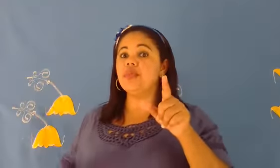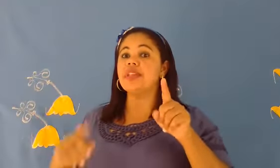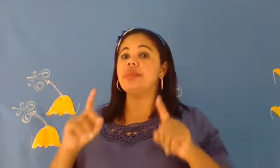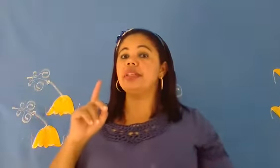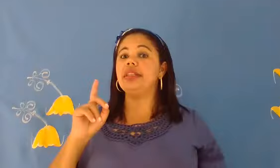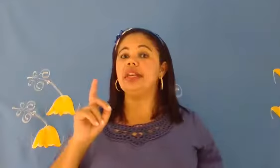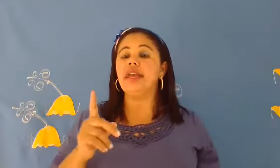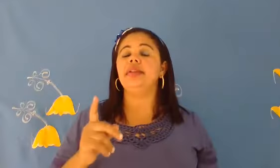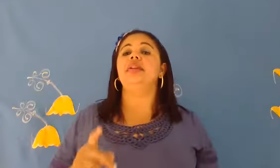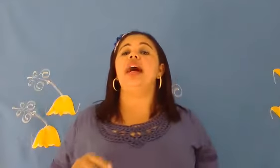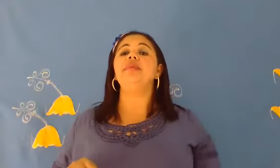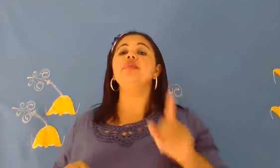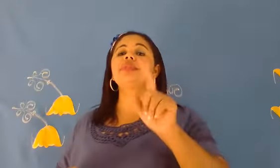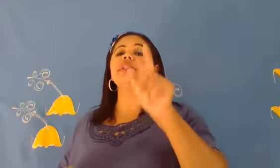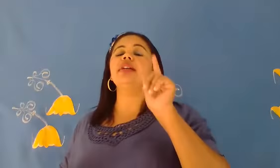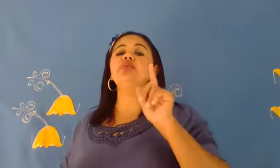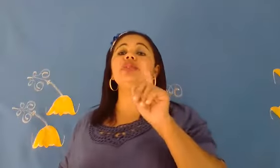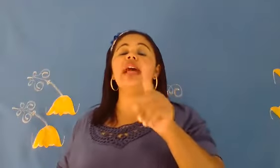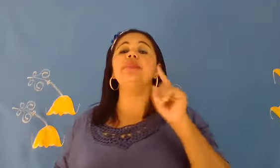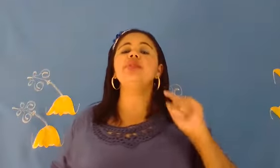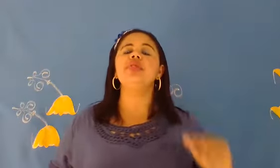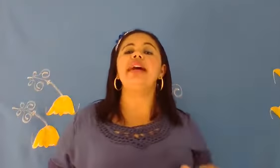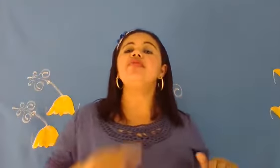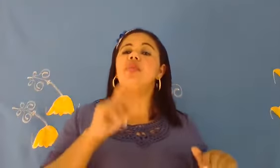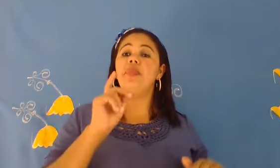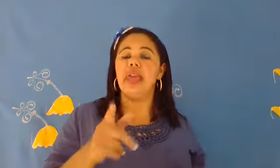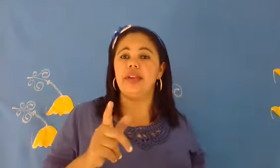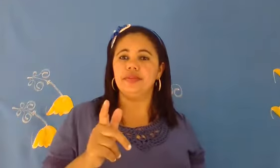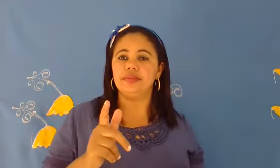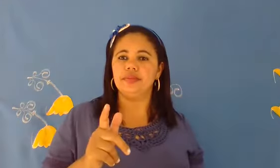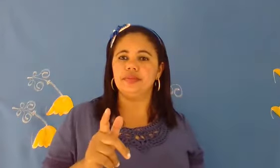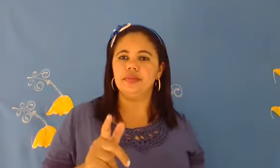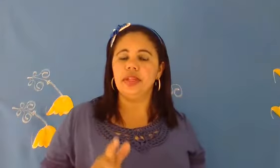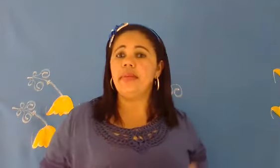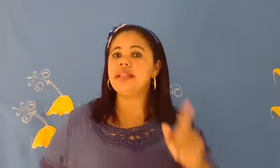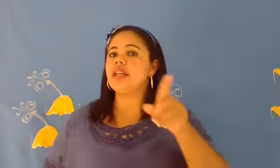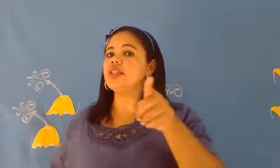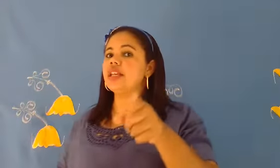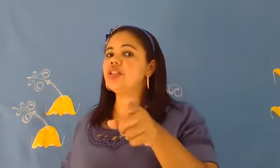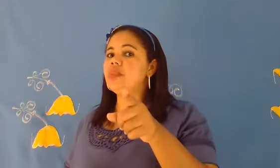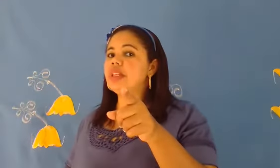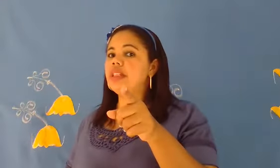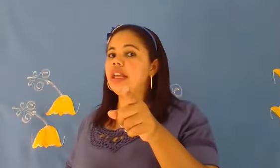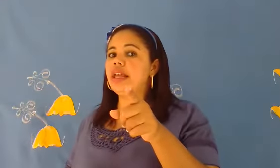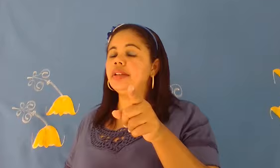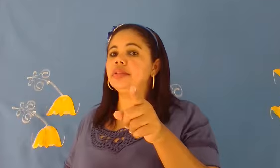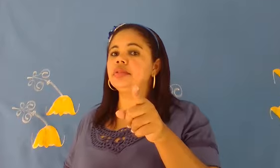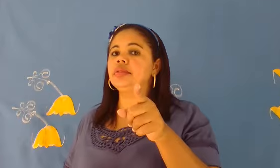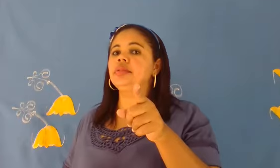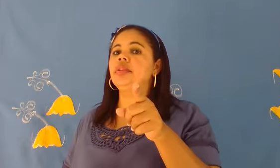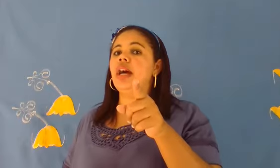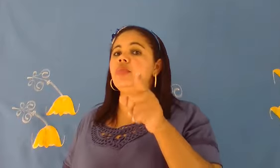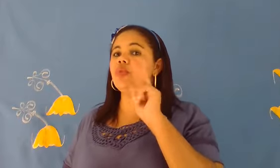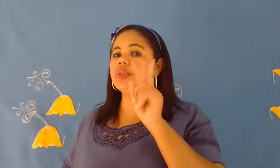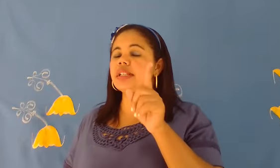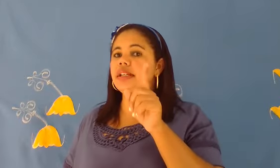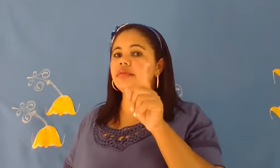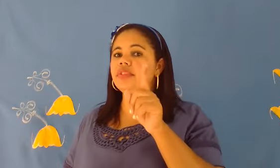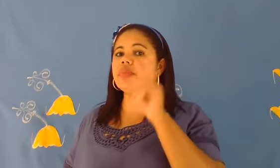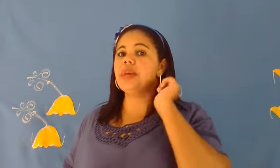vamos aprender a música do sapo não lava o pé. Mas antes da gente aprender a música, vamos